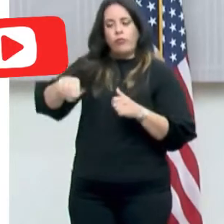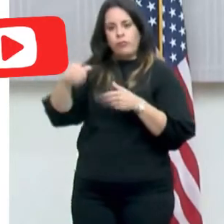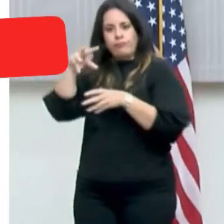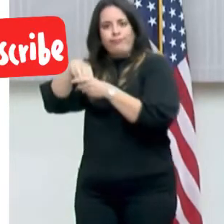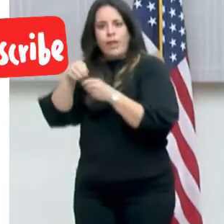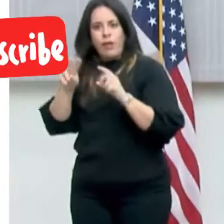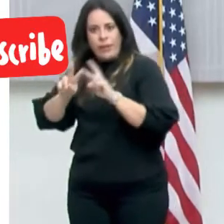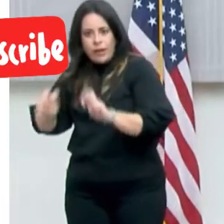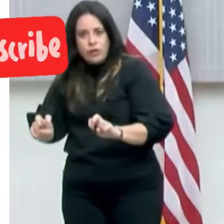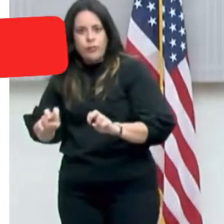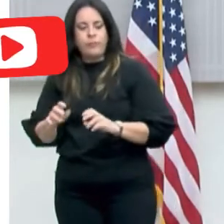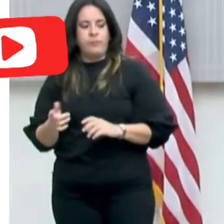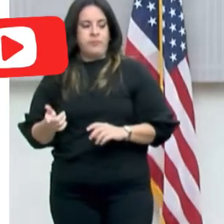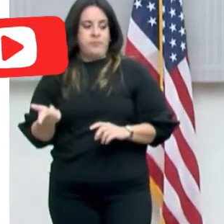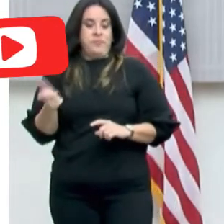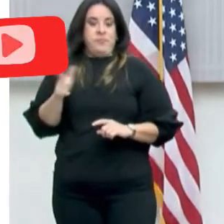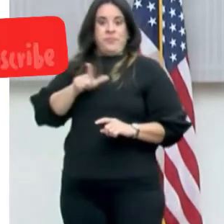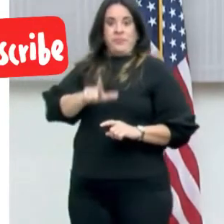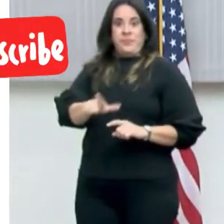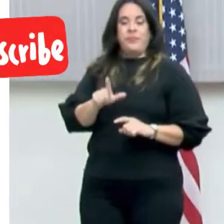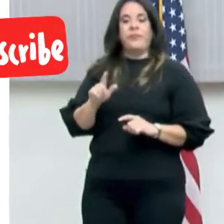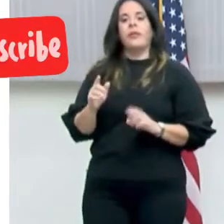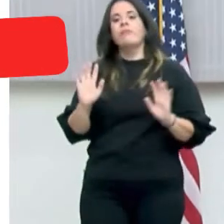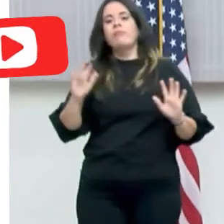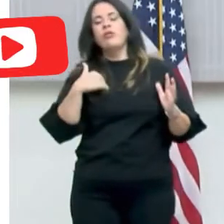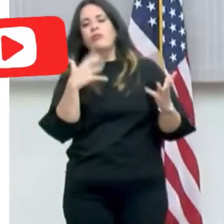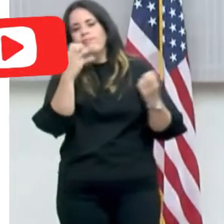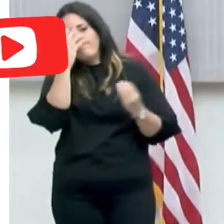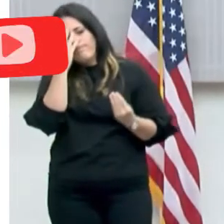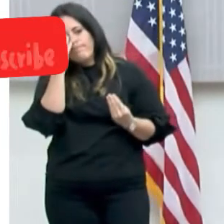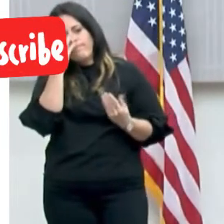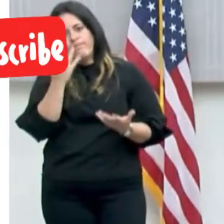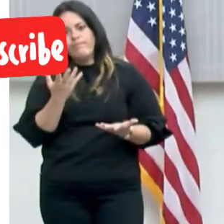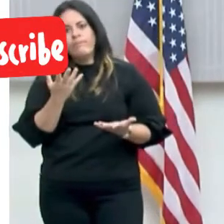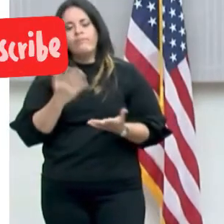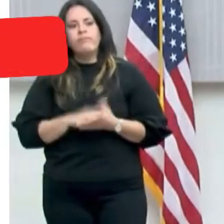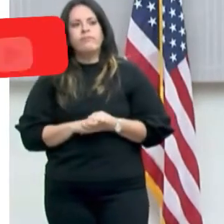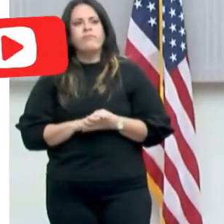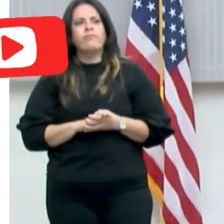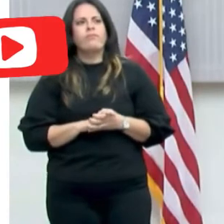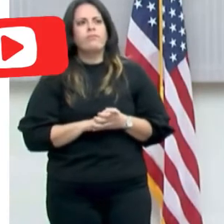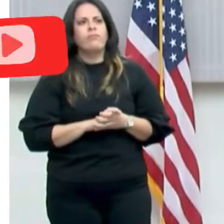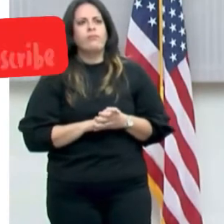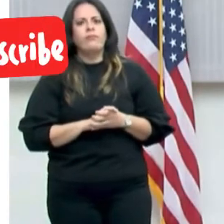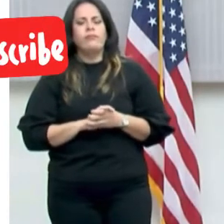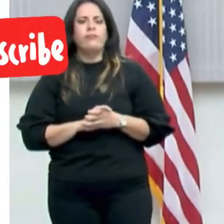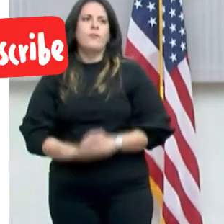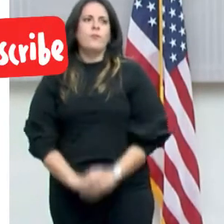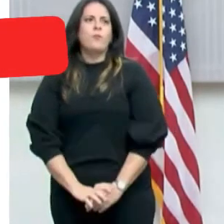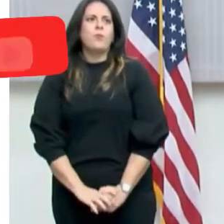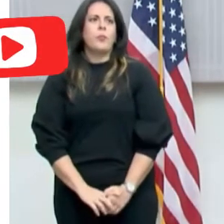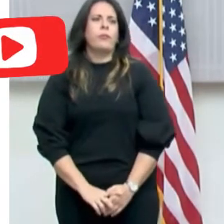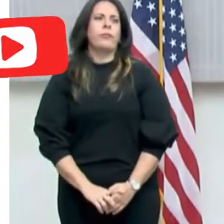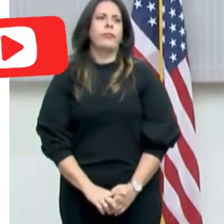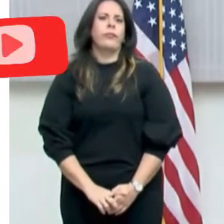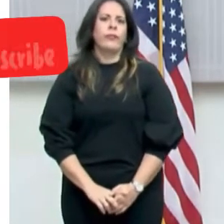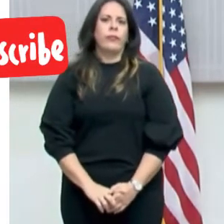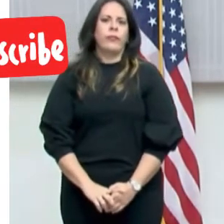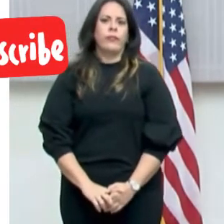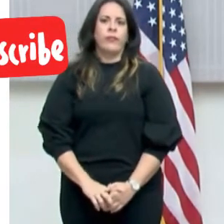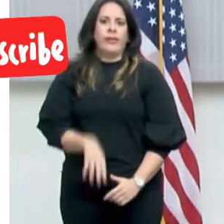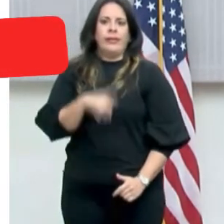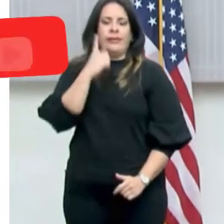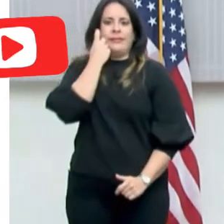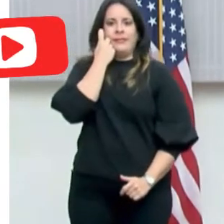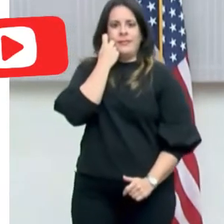Oye, pero yo quisiera poner esto en contexto. sea, hace